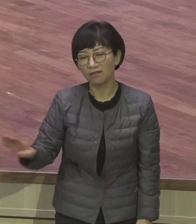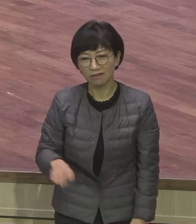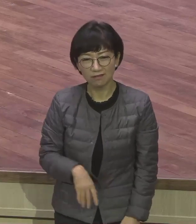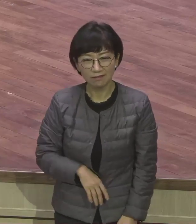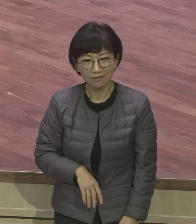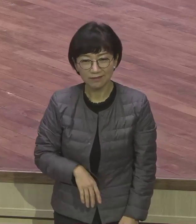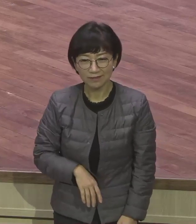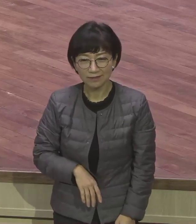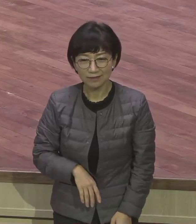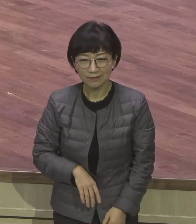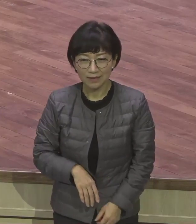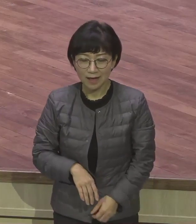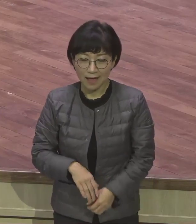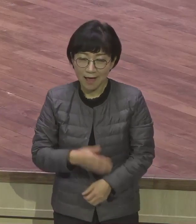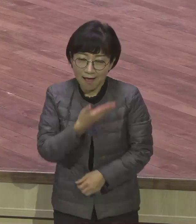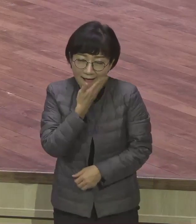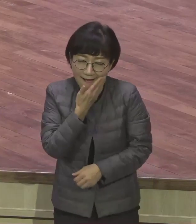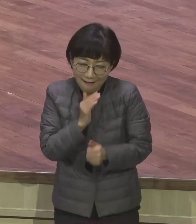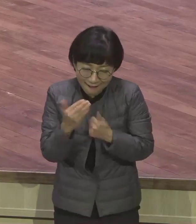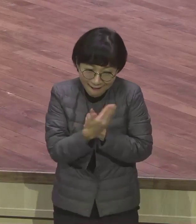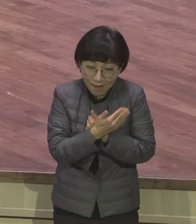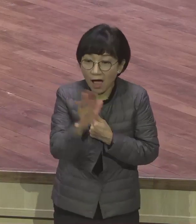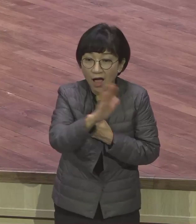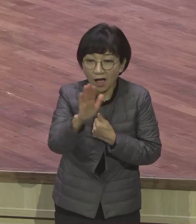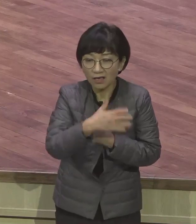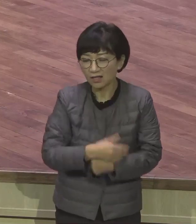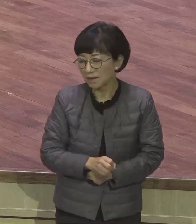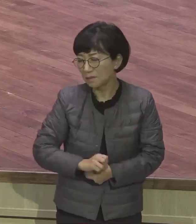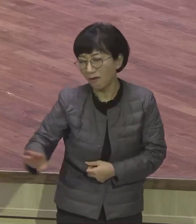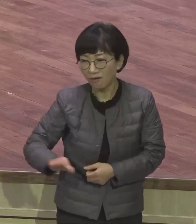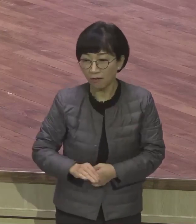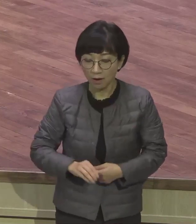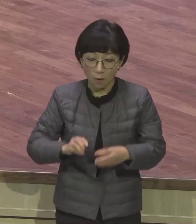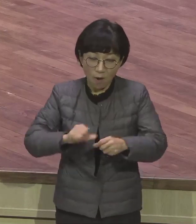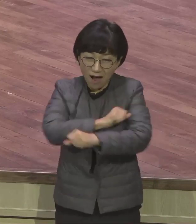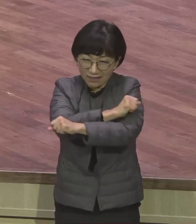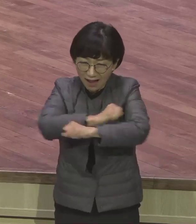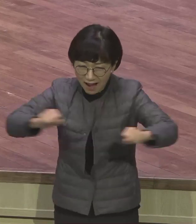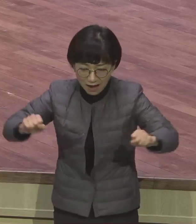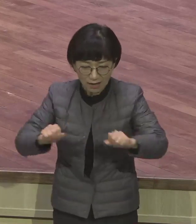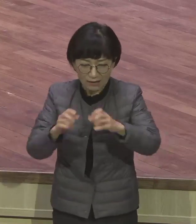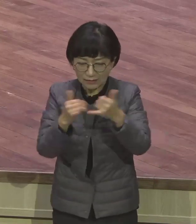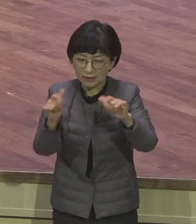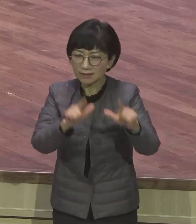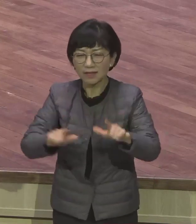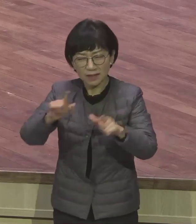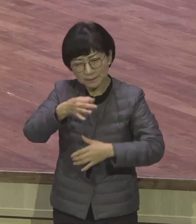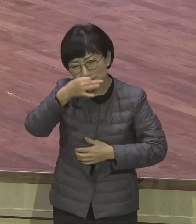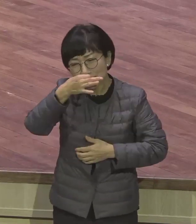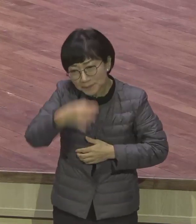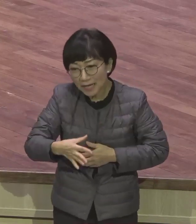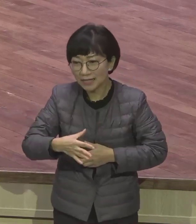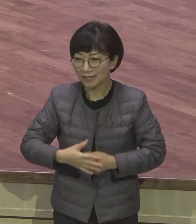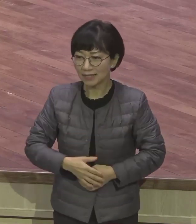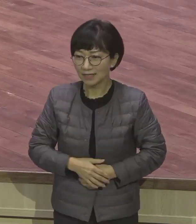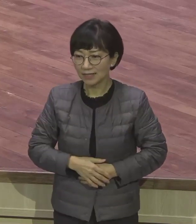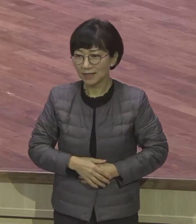완전 척박한 땅이에요. 사람이 살 수 없는 땅이에요. 광야의 특성을